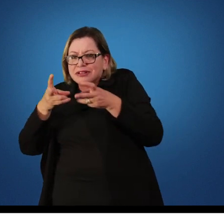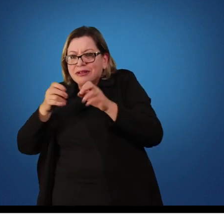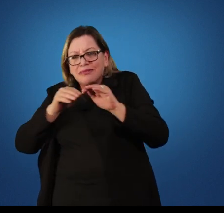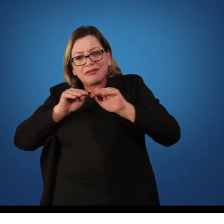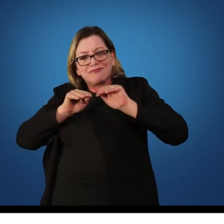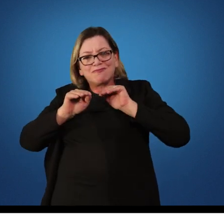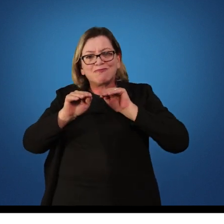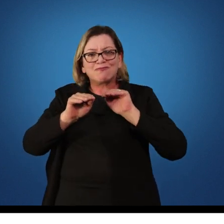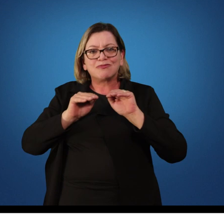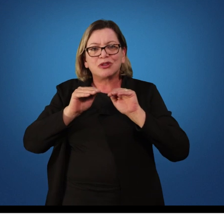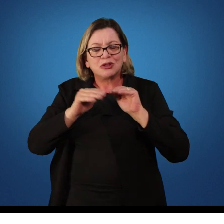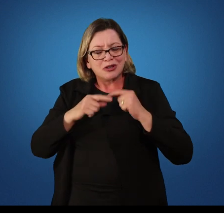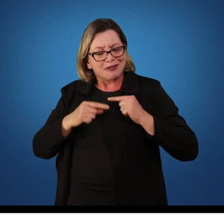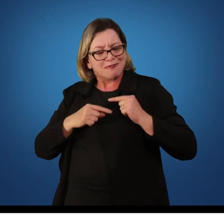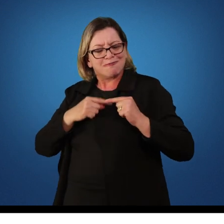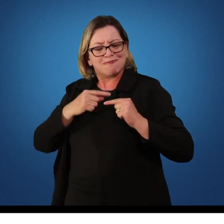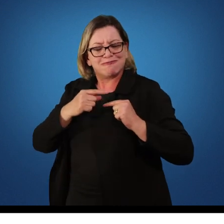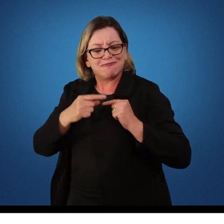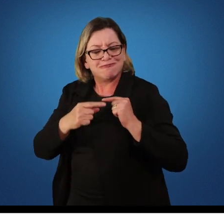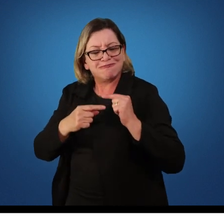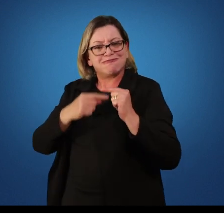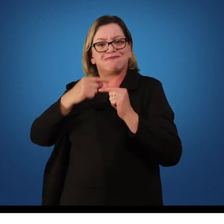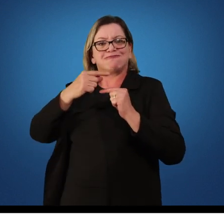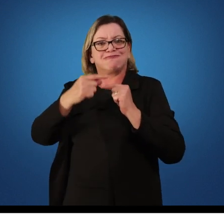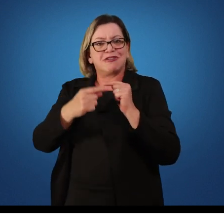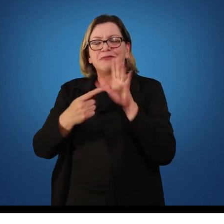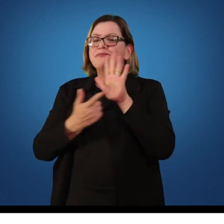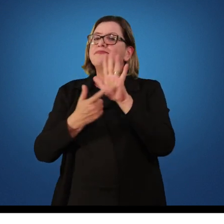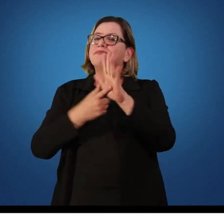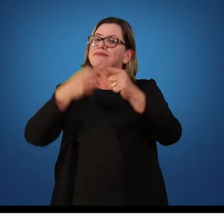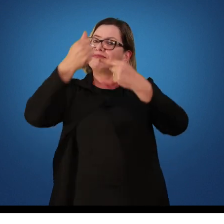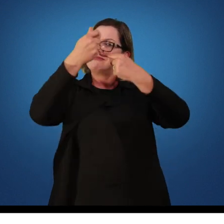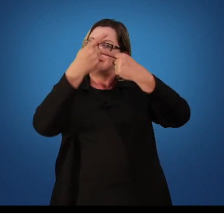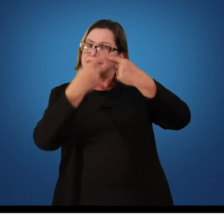que com o passar do tempo apresentam essas características que eu mencionei.